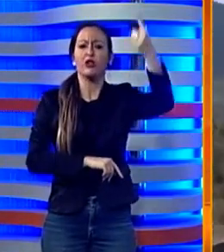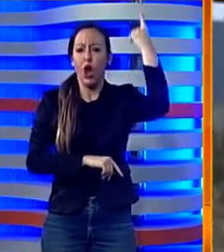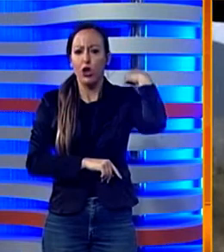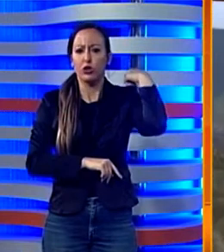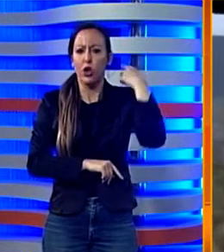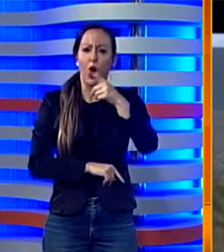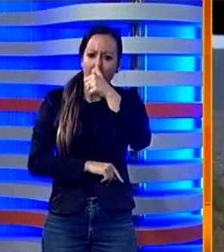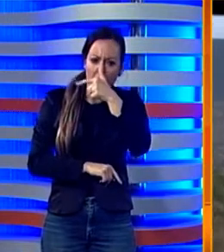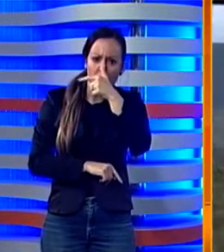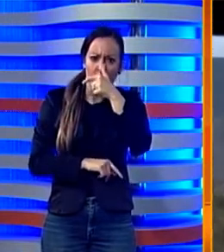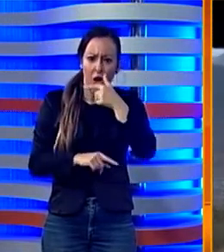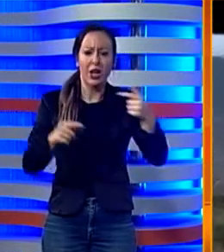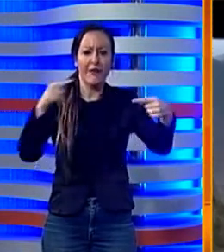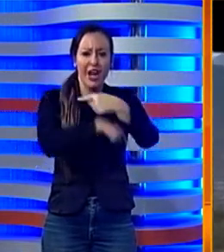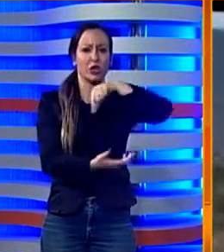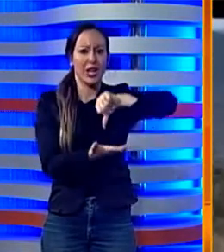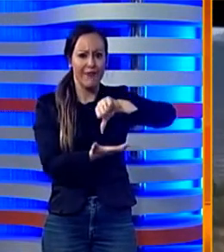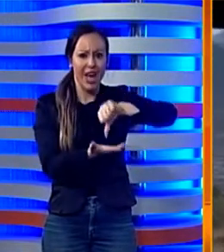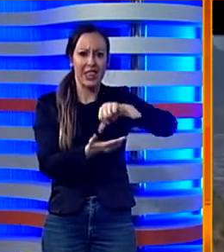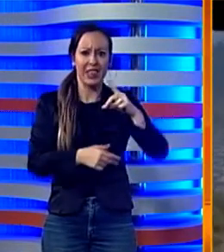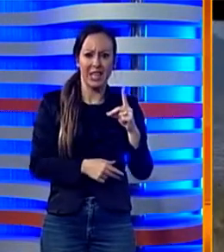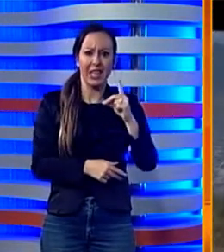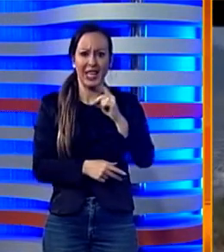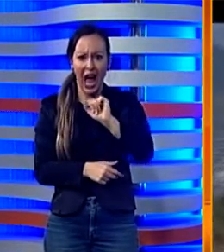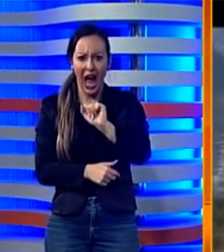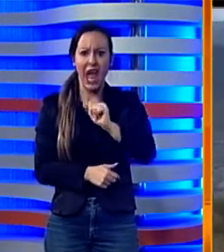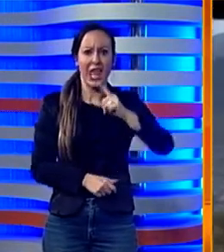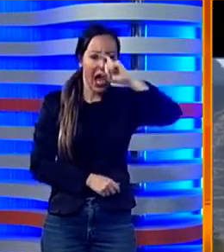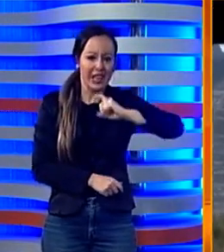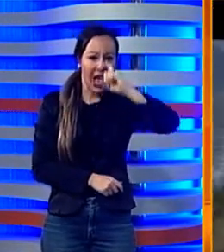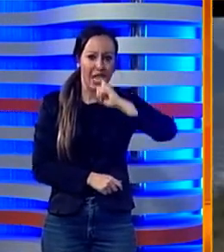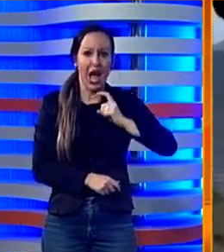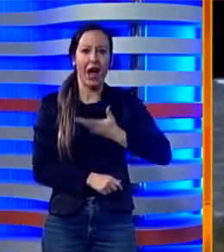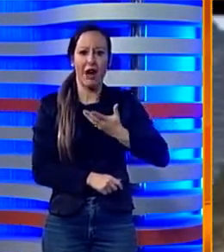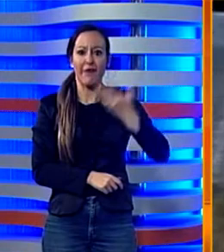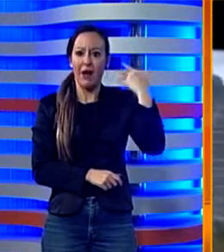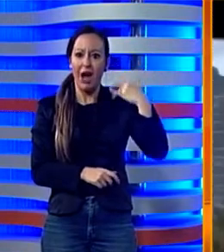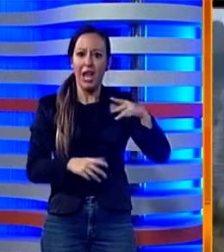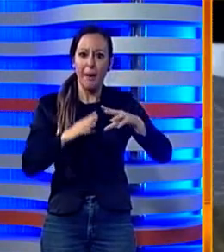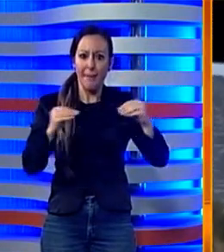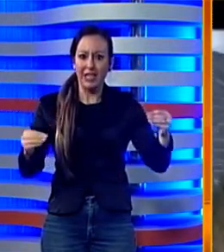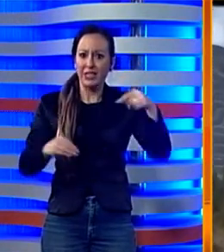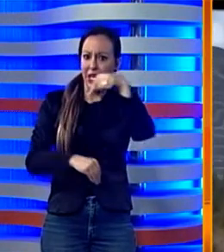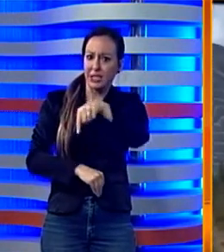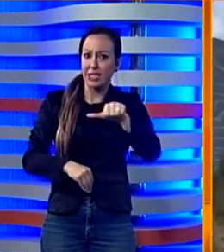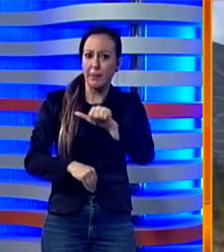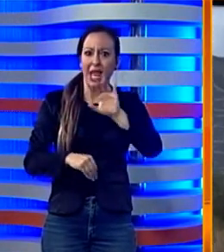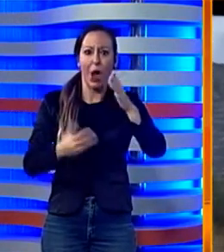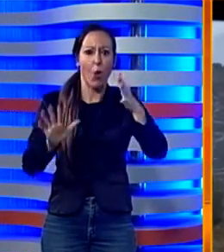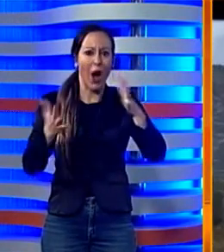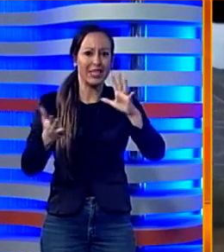messo i sigilli a quasi 4 milioni del patrimonio di Smiriglia, tra cui 6 aziende.